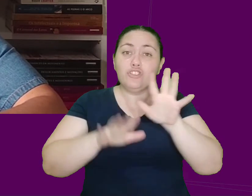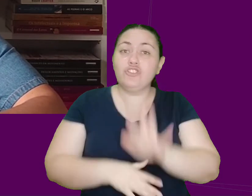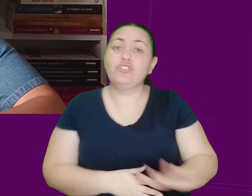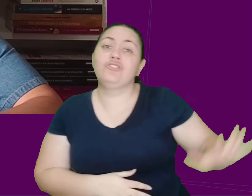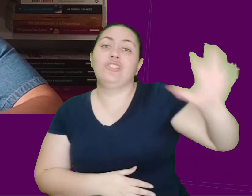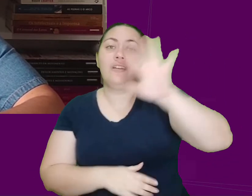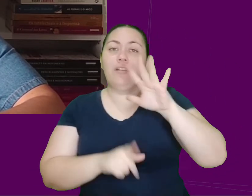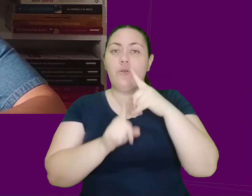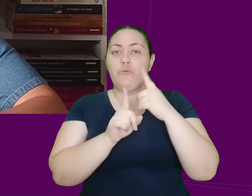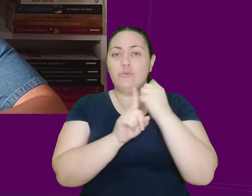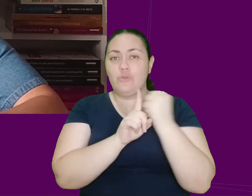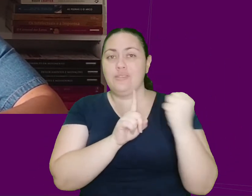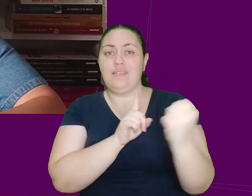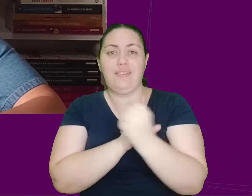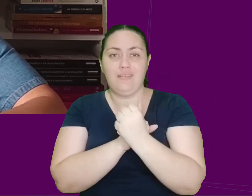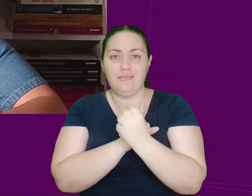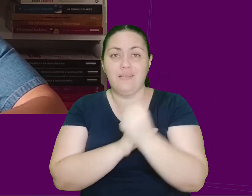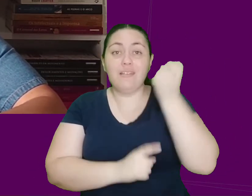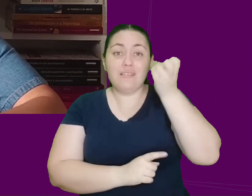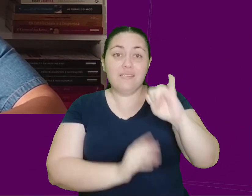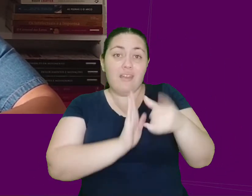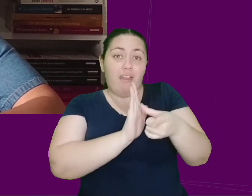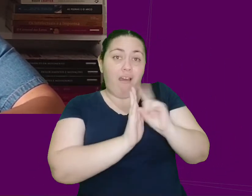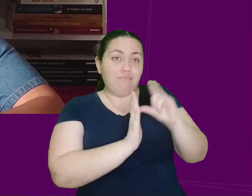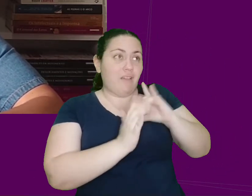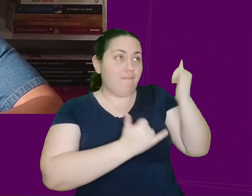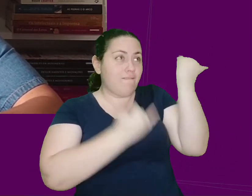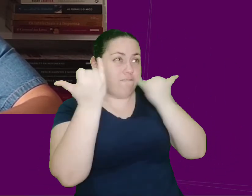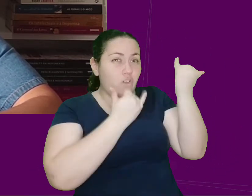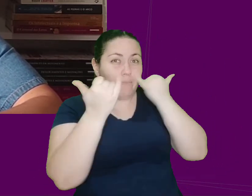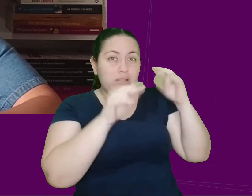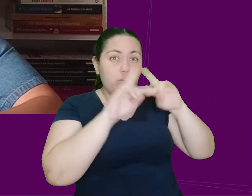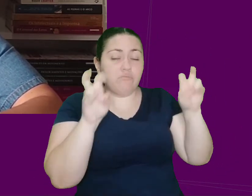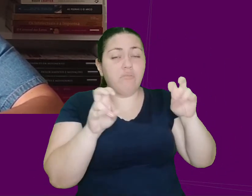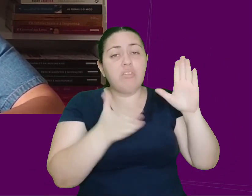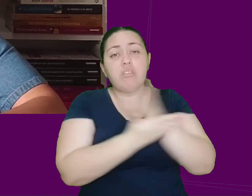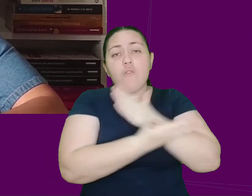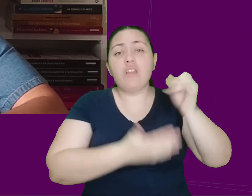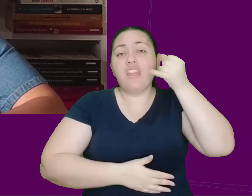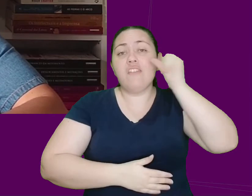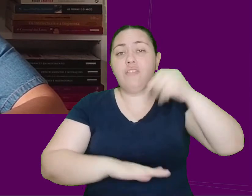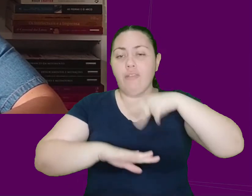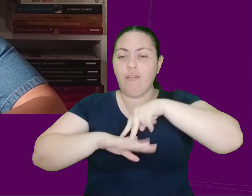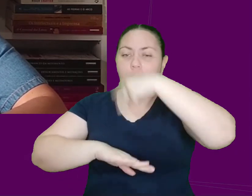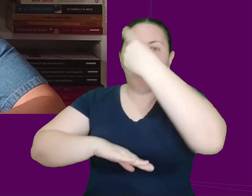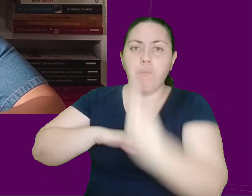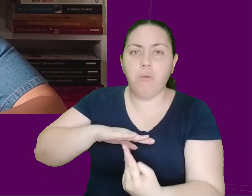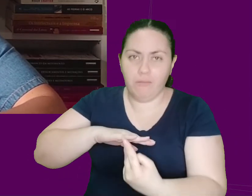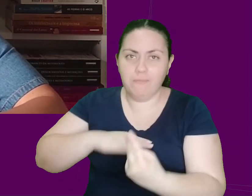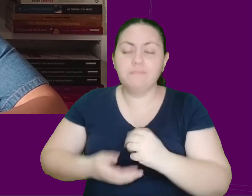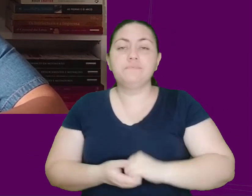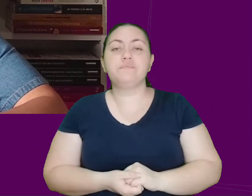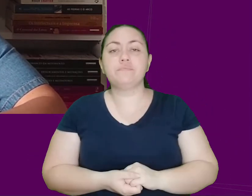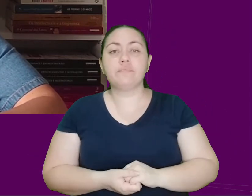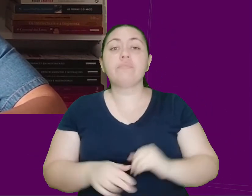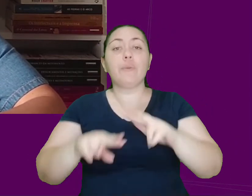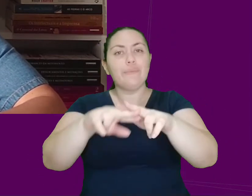Se ele fosse melhor informado sobre o assunto, talvez ele não tivesse se jogado no lago. Portanto, a sociedade